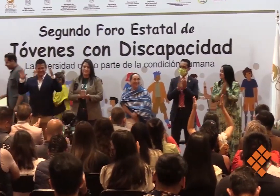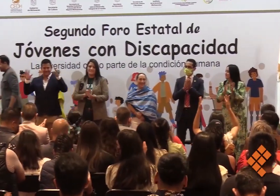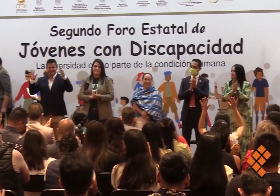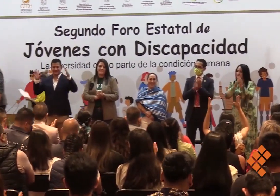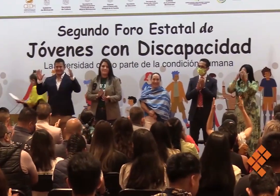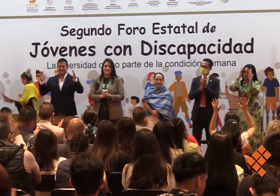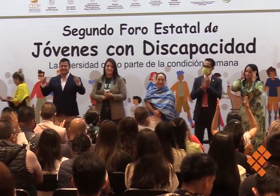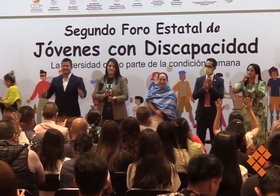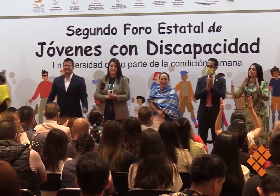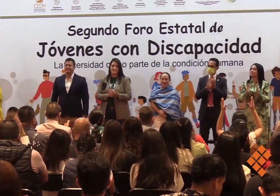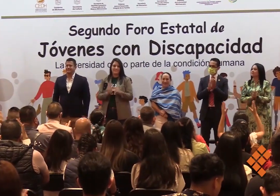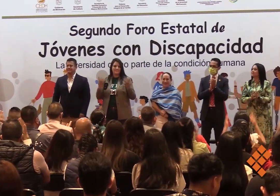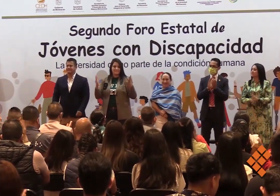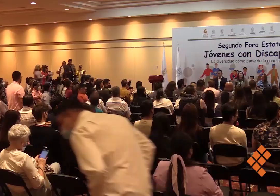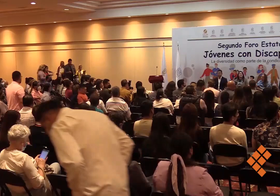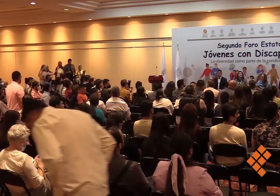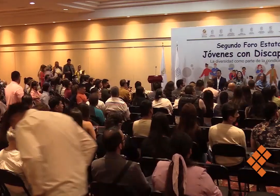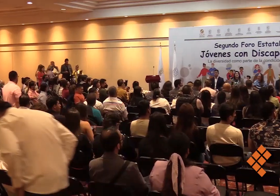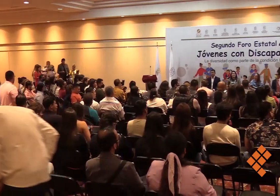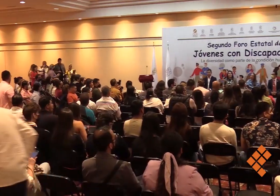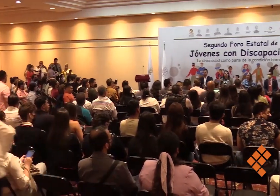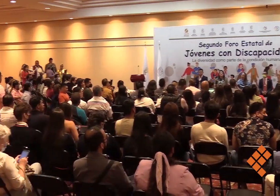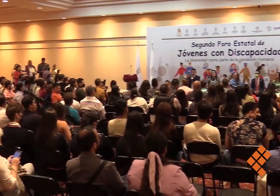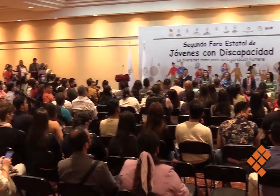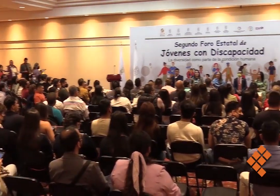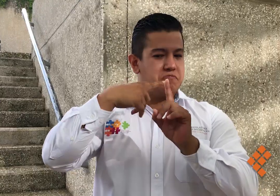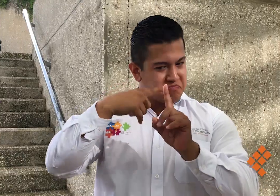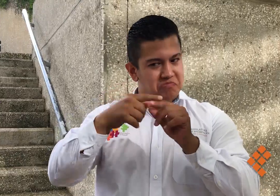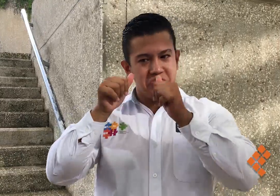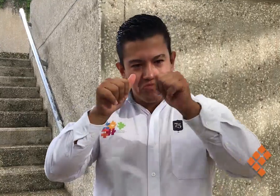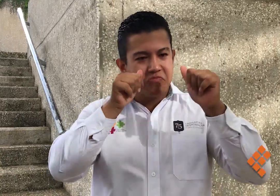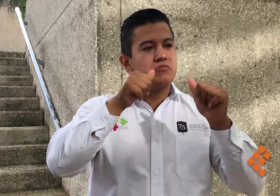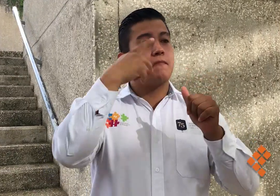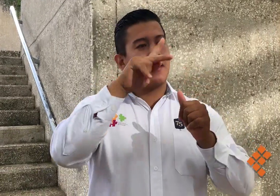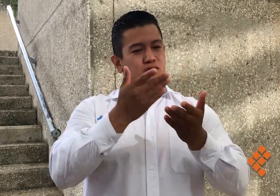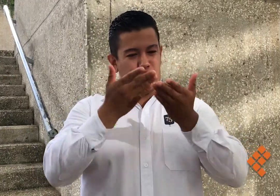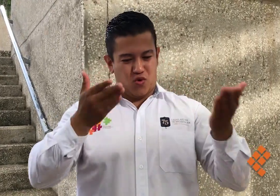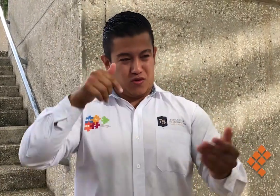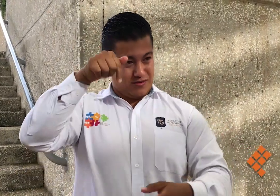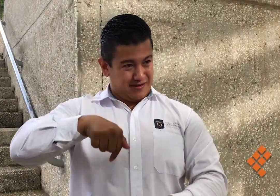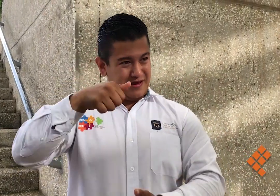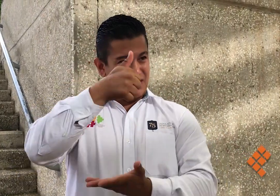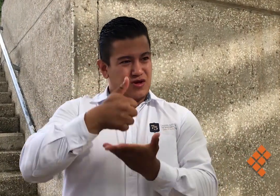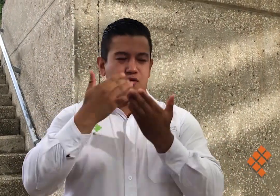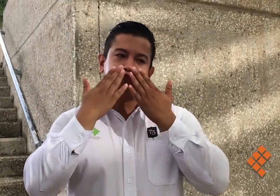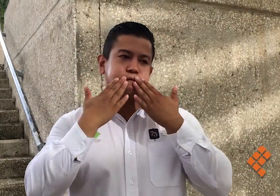las instituciones y hasta en el Congreso del Estado, afirmó el diputado Víctor Hugo Zurita. En declaraciones previas a la inauguración del Foro